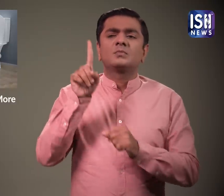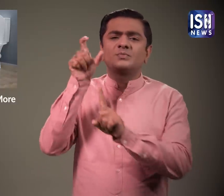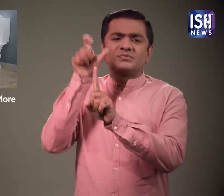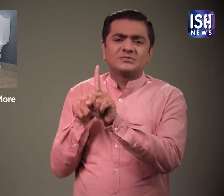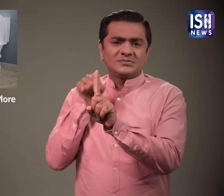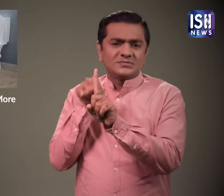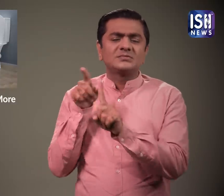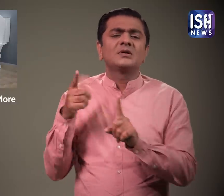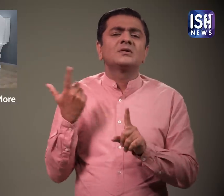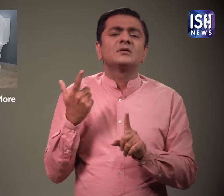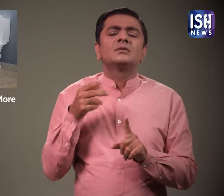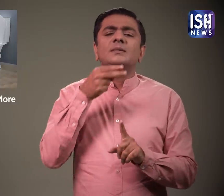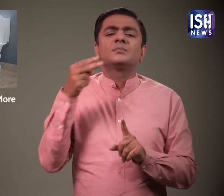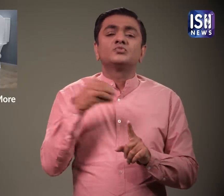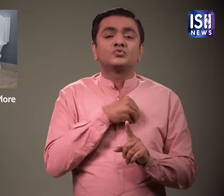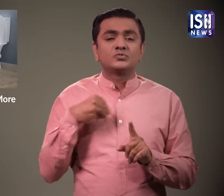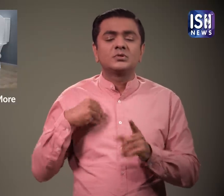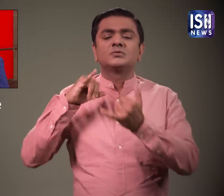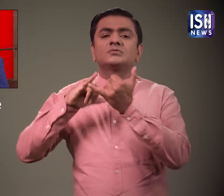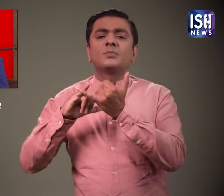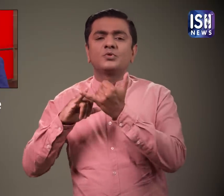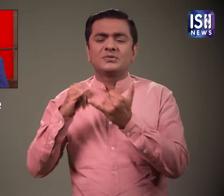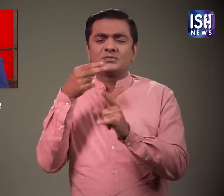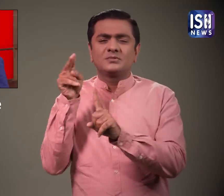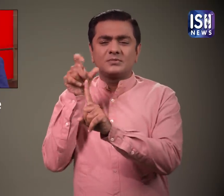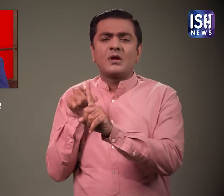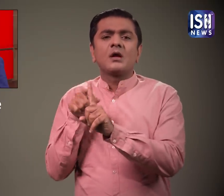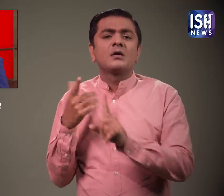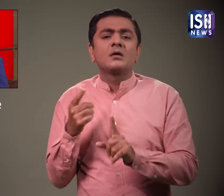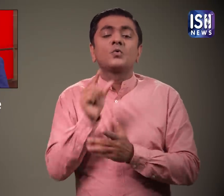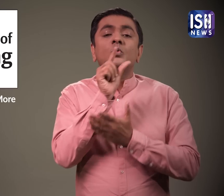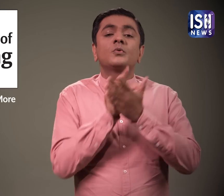University of Reading में काम कर रहे सिमोन क्लार्क ने कहा